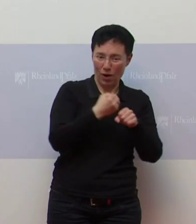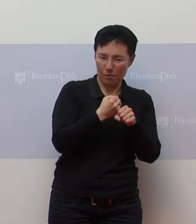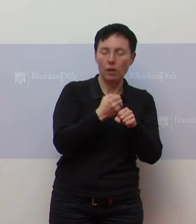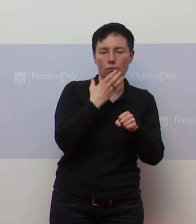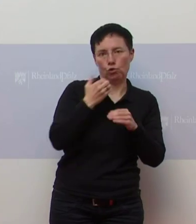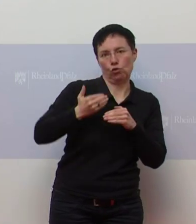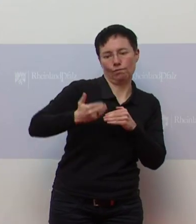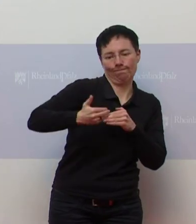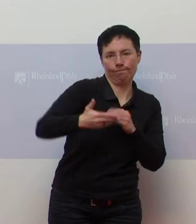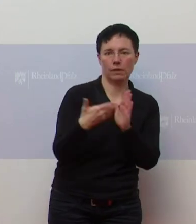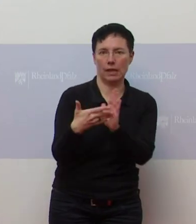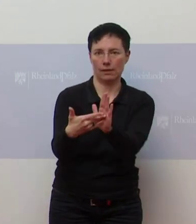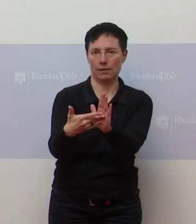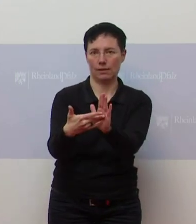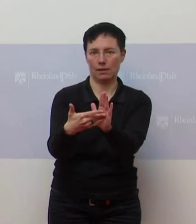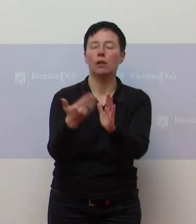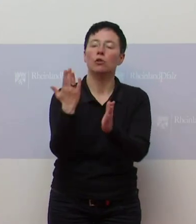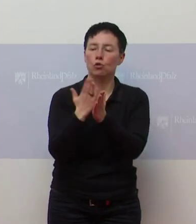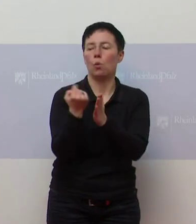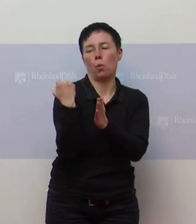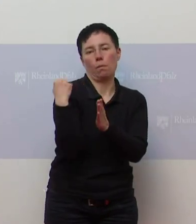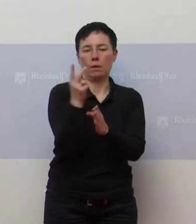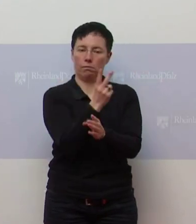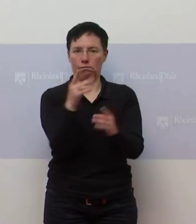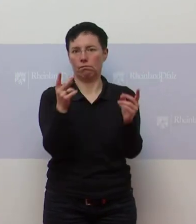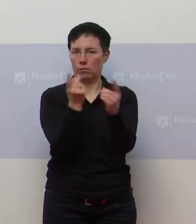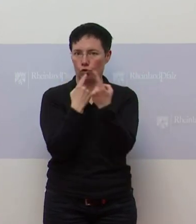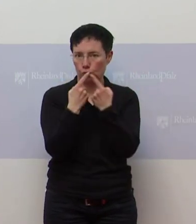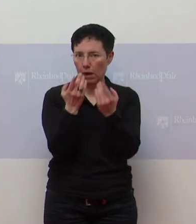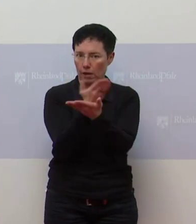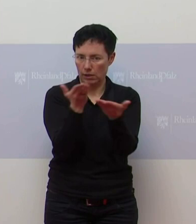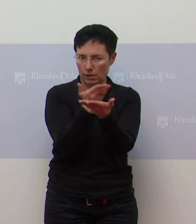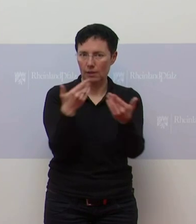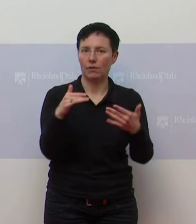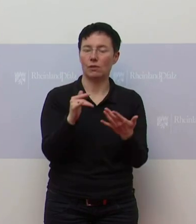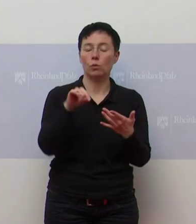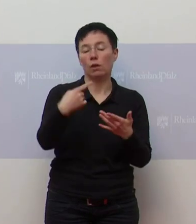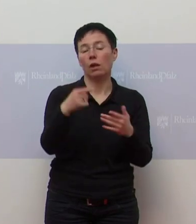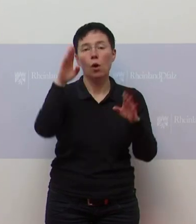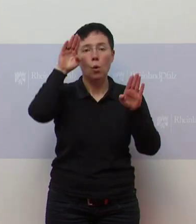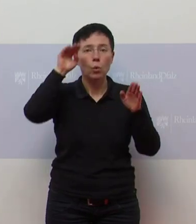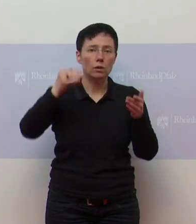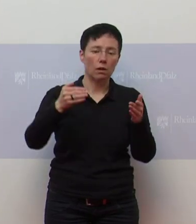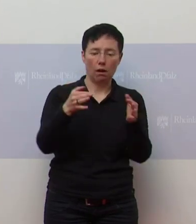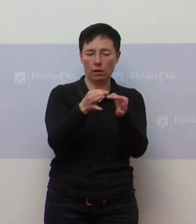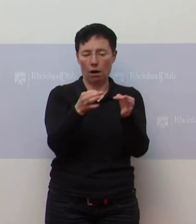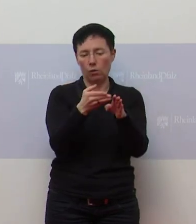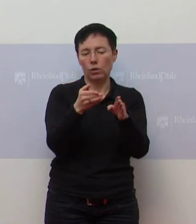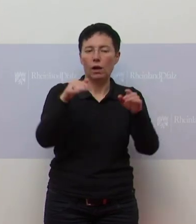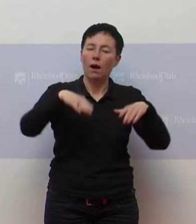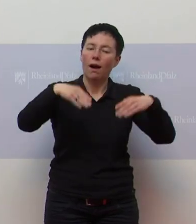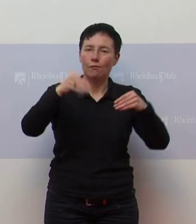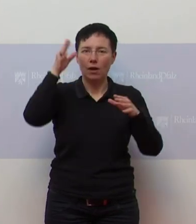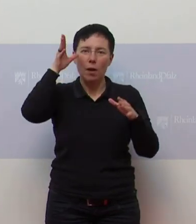ein erstes Gespräch zur Bilanz. Man wird jetzt um die Ostertage oder Anfang April nochmal zusammendrehen und